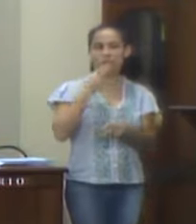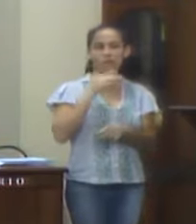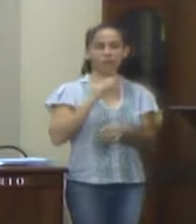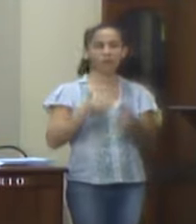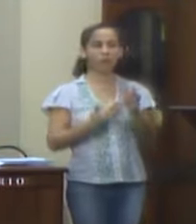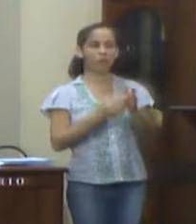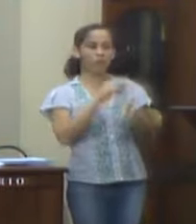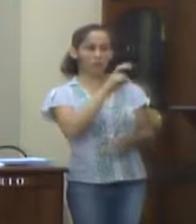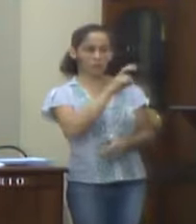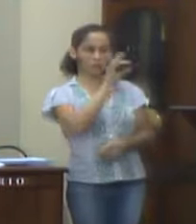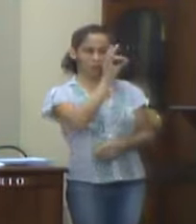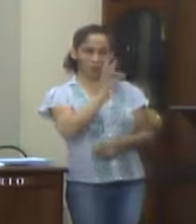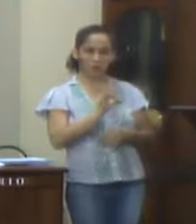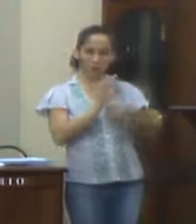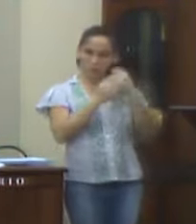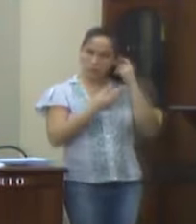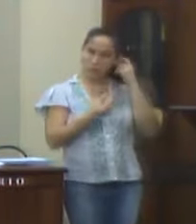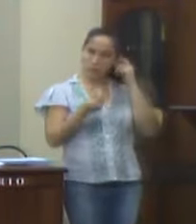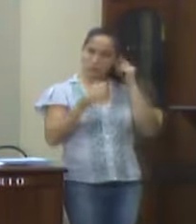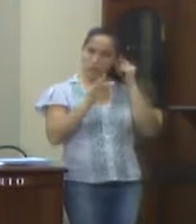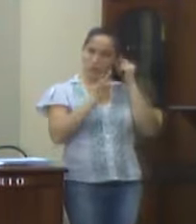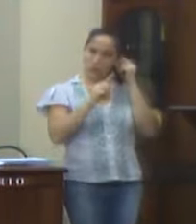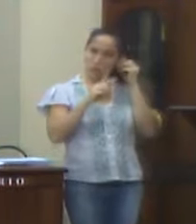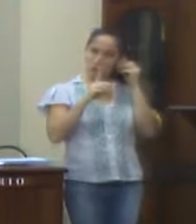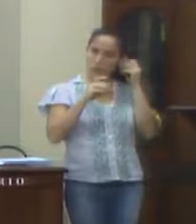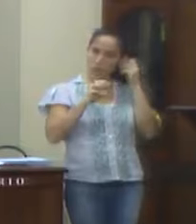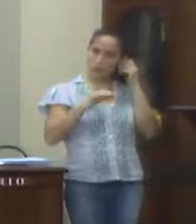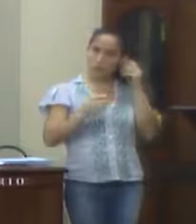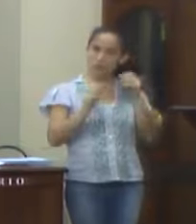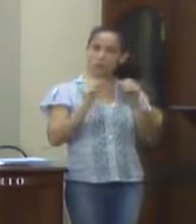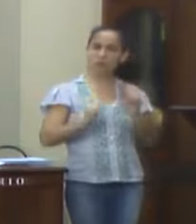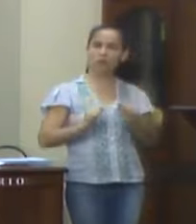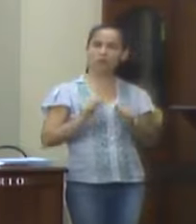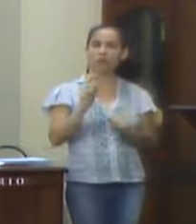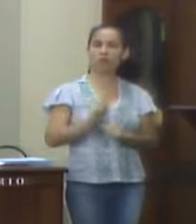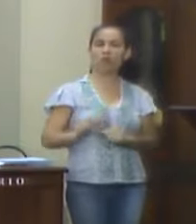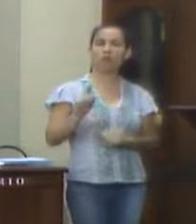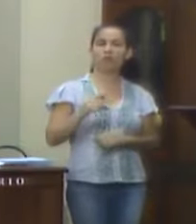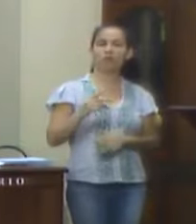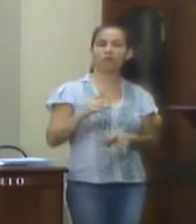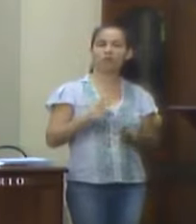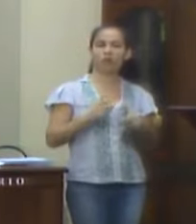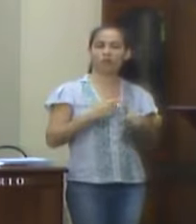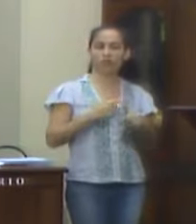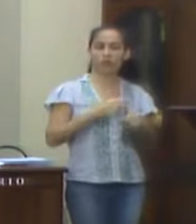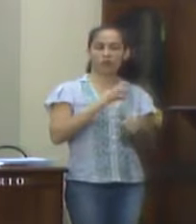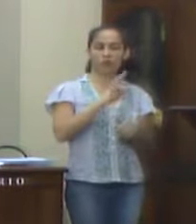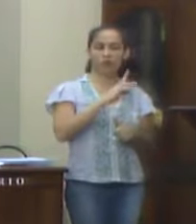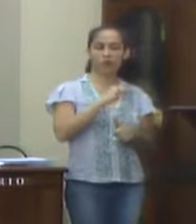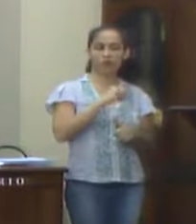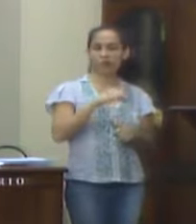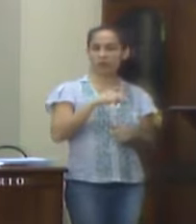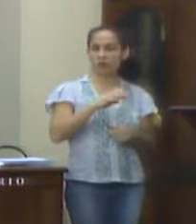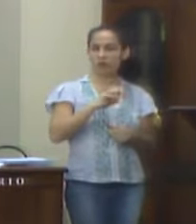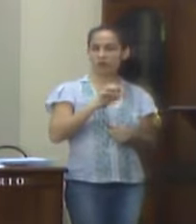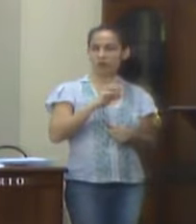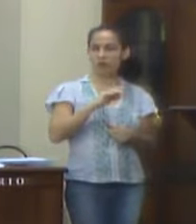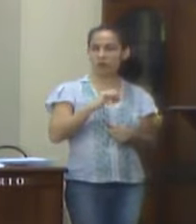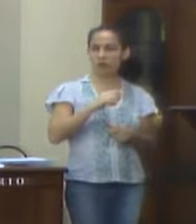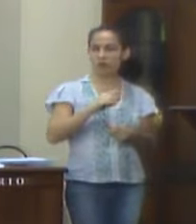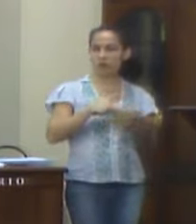5% dos recursos desse fundo poderão ser utilizados no primeiro trimestre do exercício seguinte.